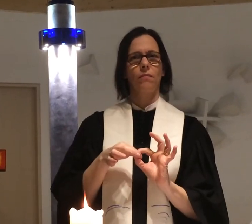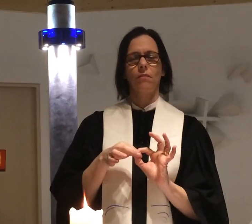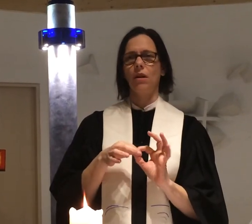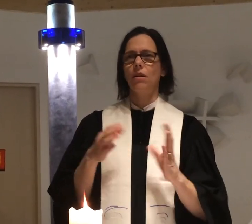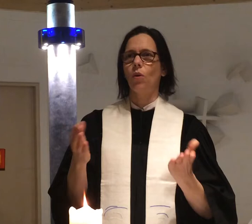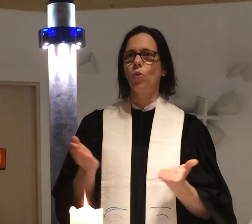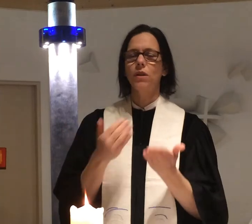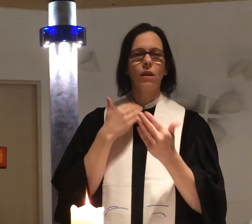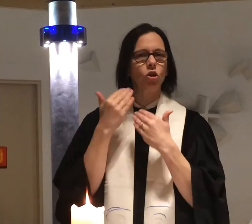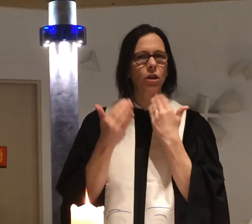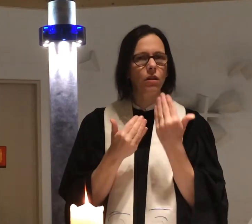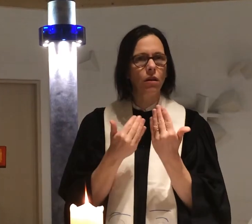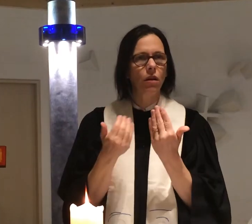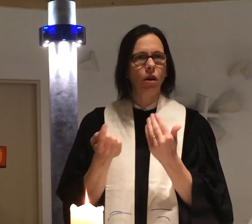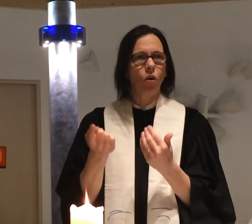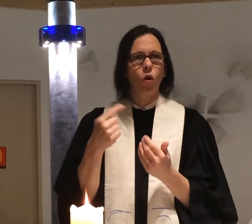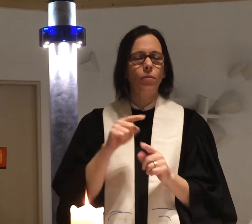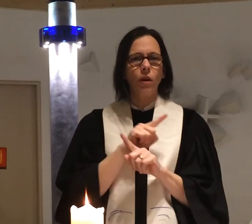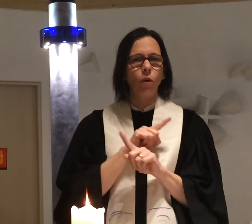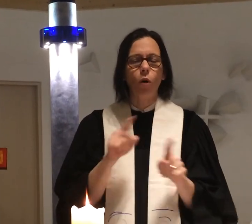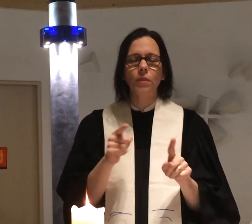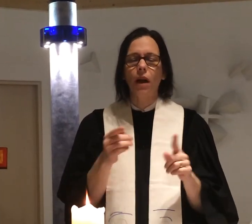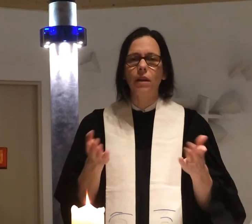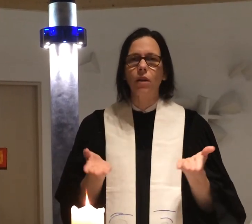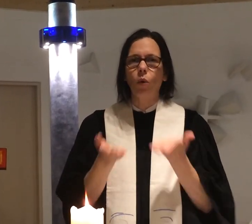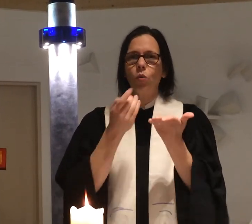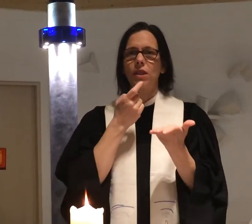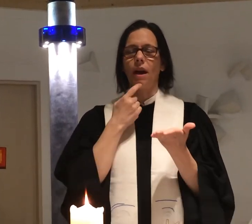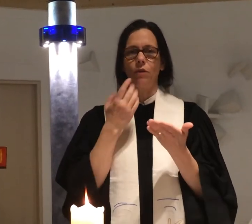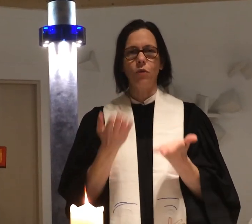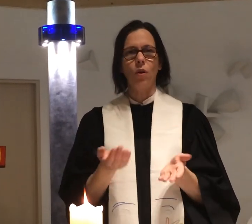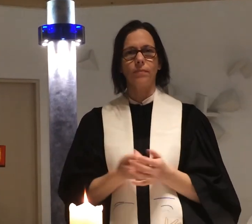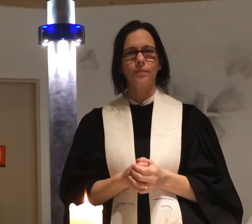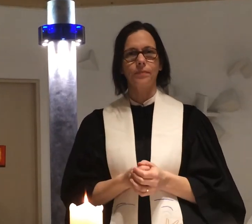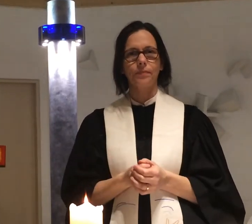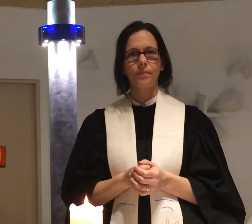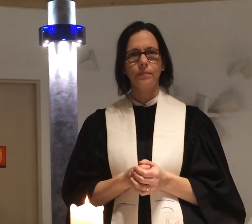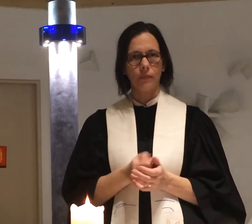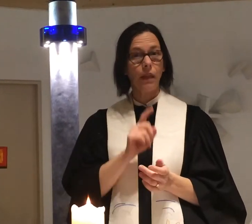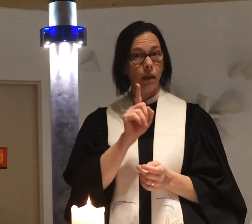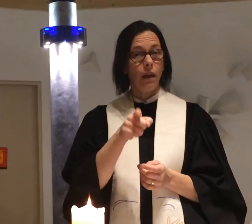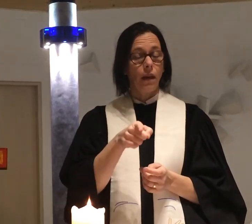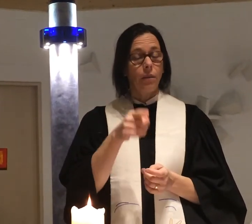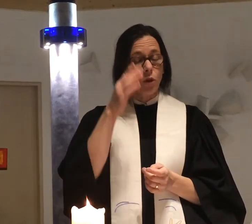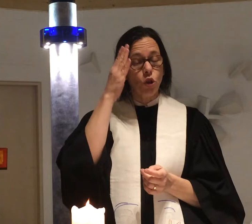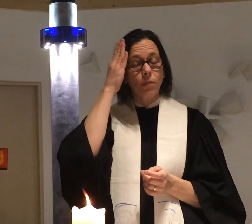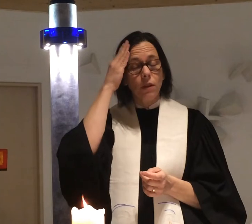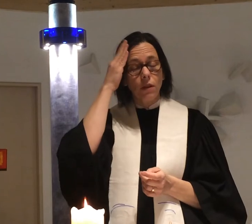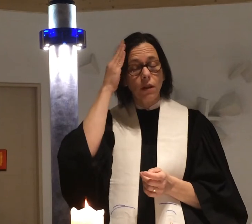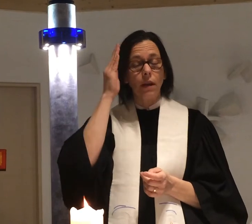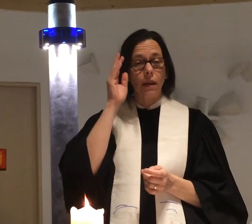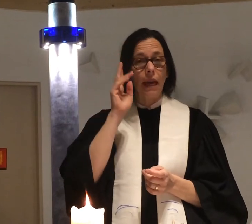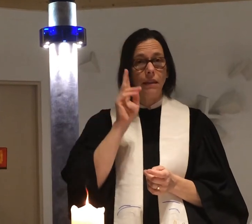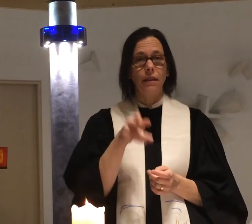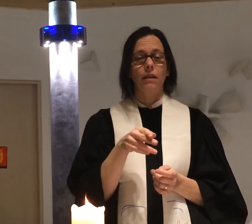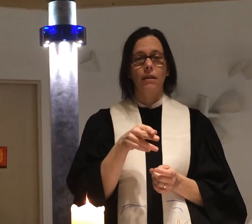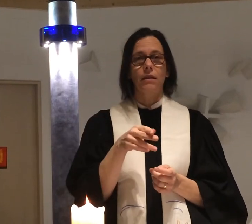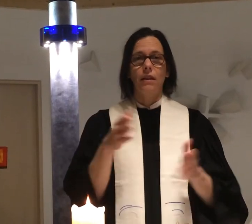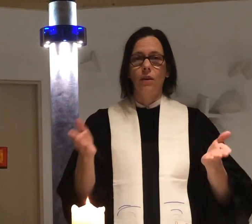In der Ostergeschichte kommt ja überhaupt kein Osterei vor. Bestimmt kennt ihr die